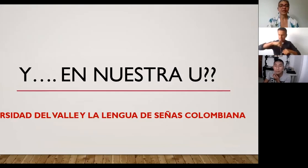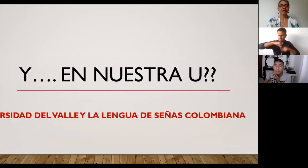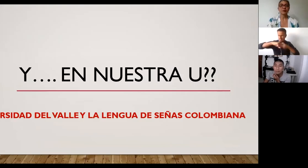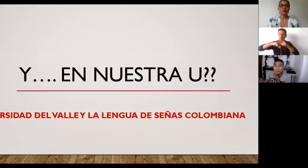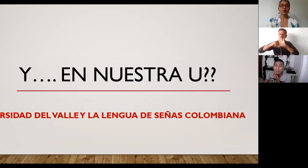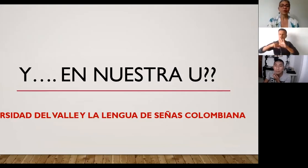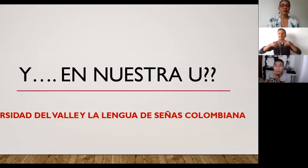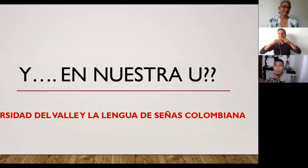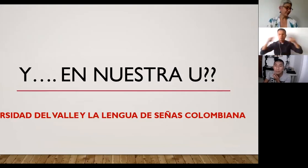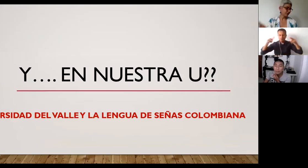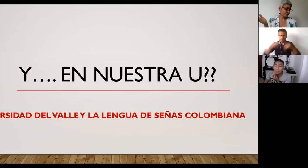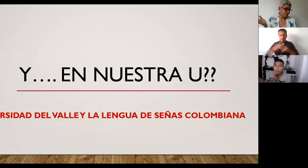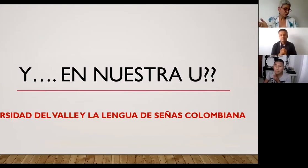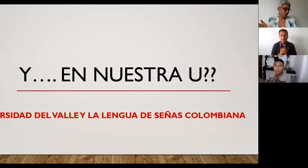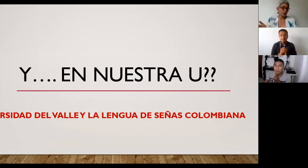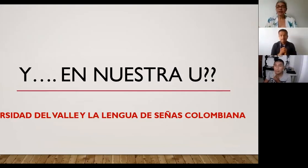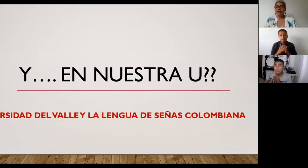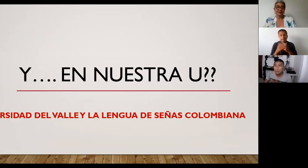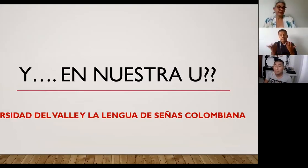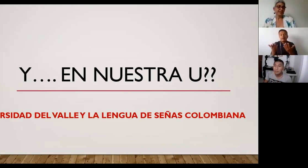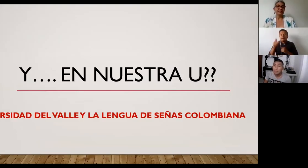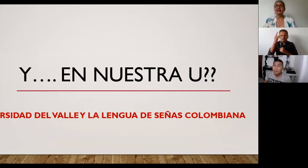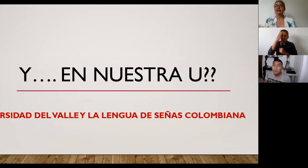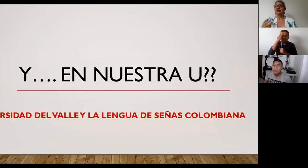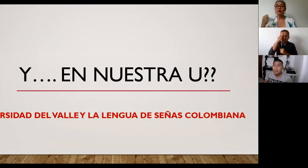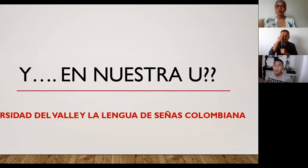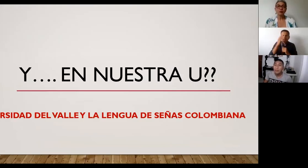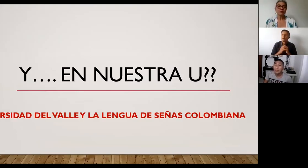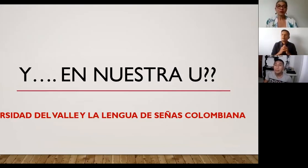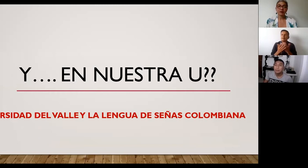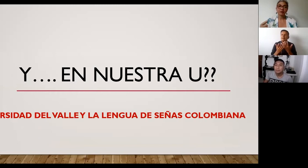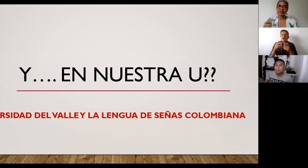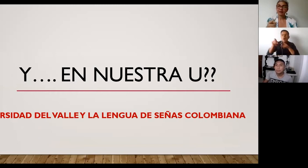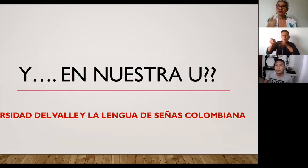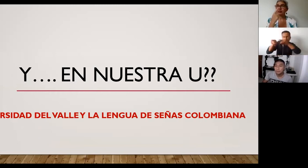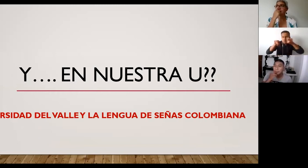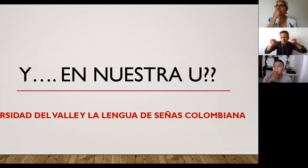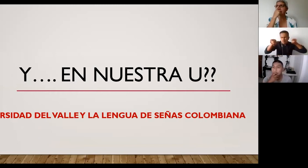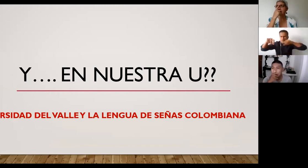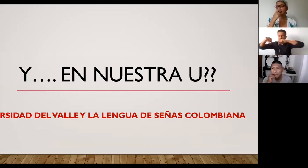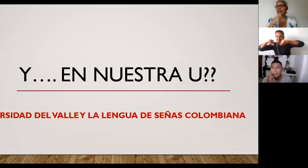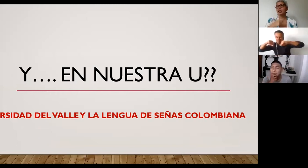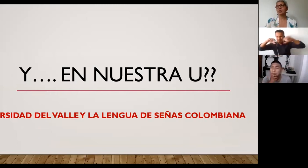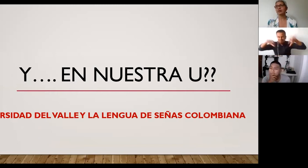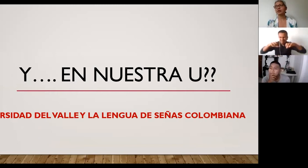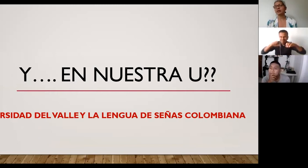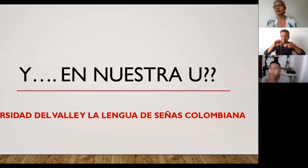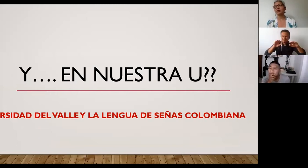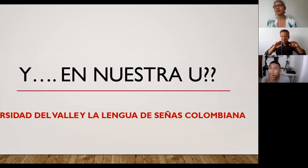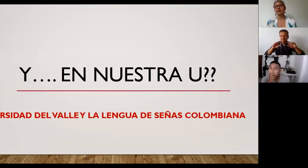bueno entonces cuando uno ve que hay mucho movimiento y miren que ustedes ven que la comunidad sorda a nivel mundial